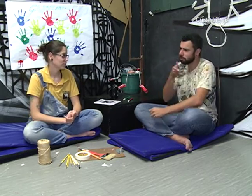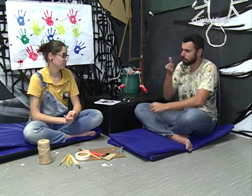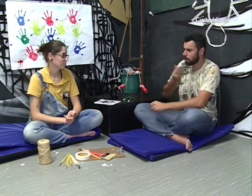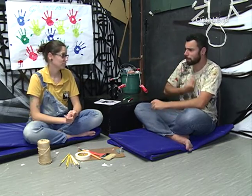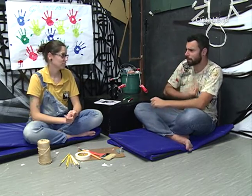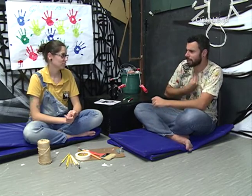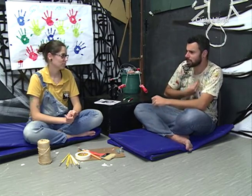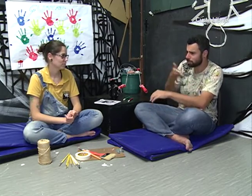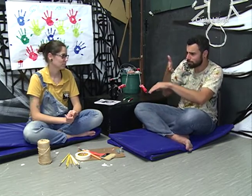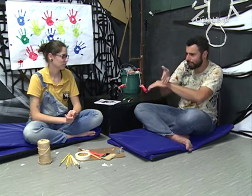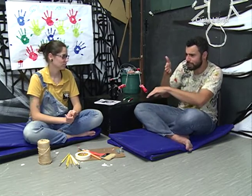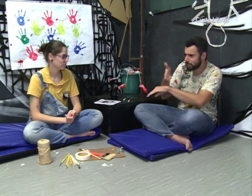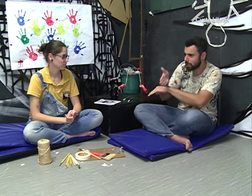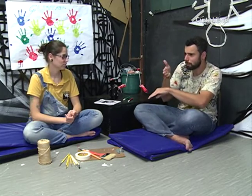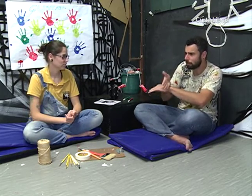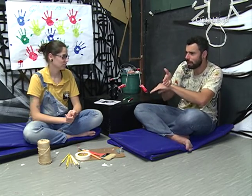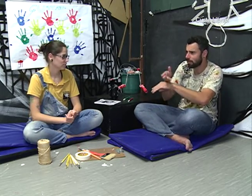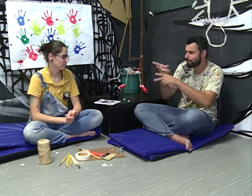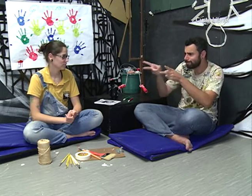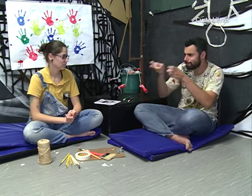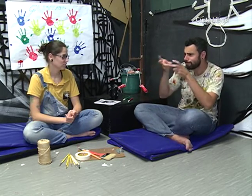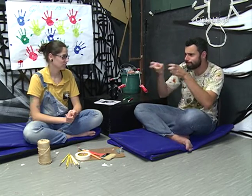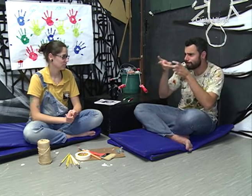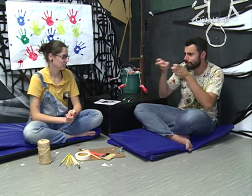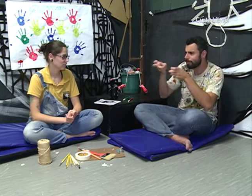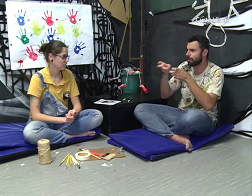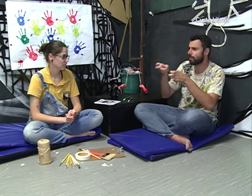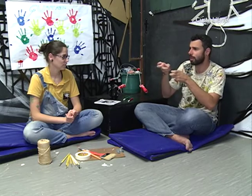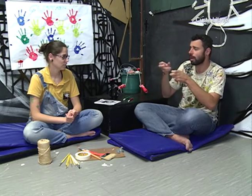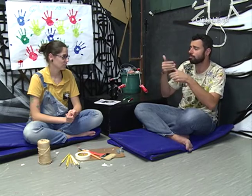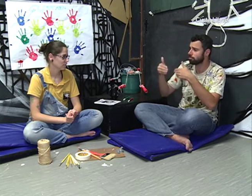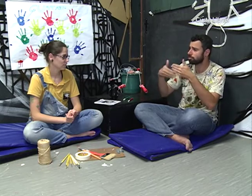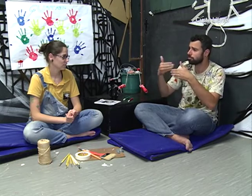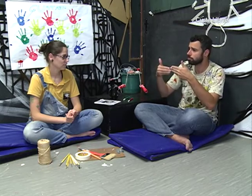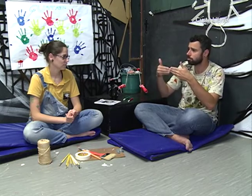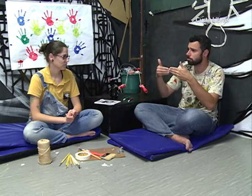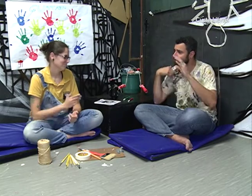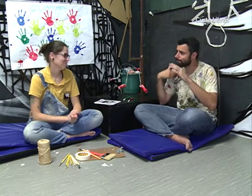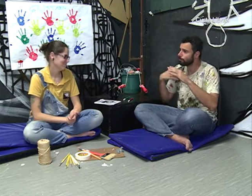o assunto. Até que tomei coragem e fiz o vestibular para UFSJ.